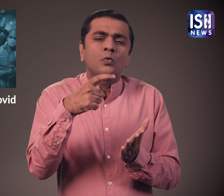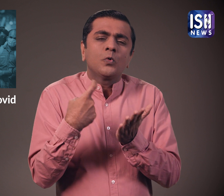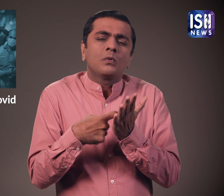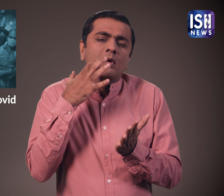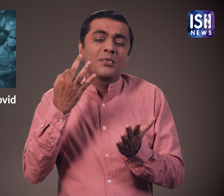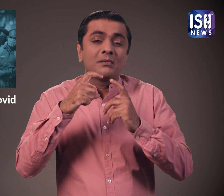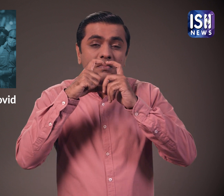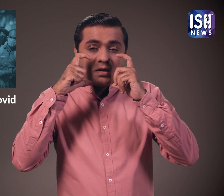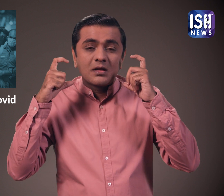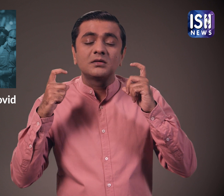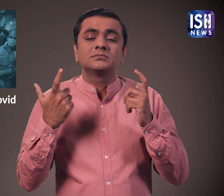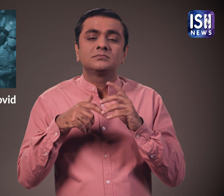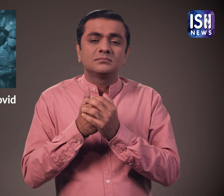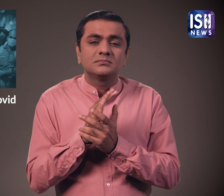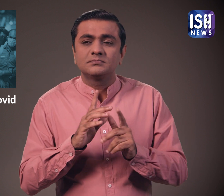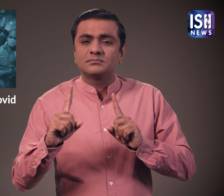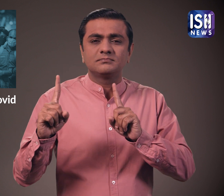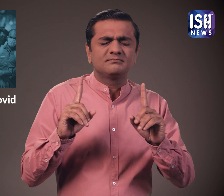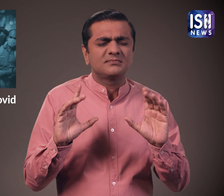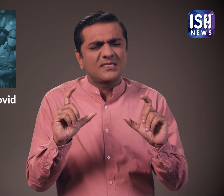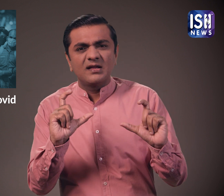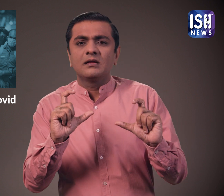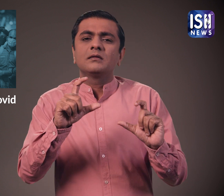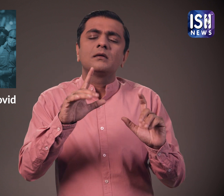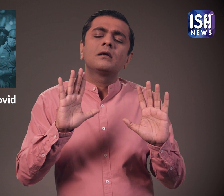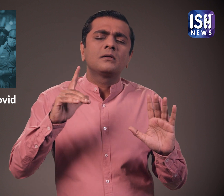जरूरी है मास्क पहनना, सानिटाइज करना और सोशल डिस्टेंसिंग का पालन करना